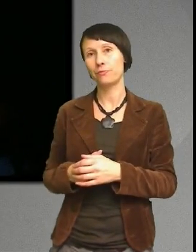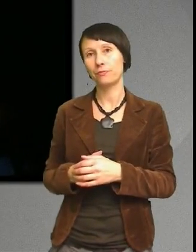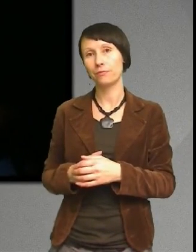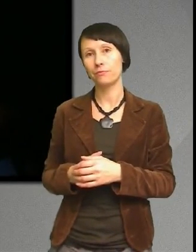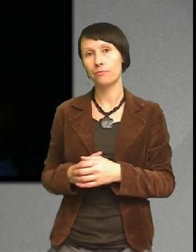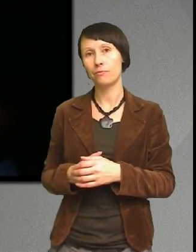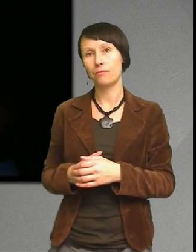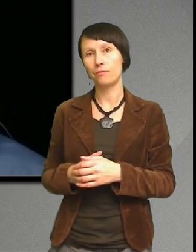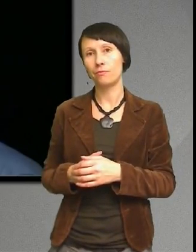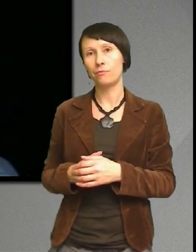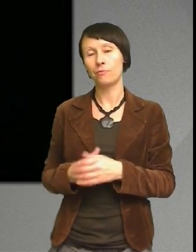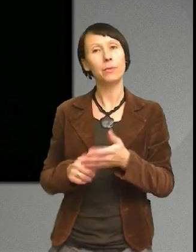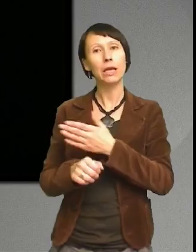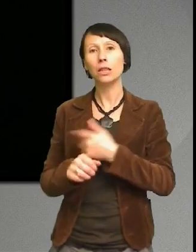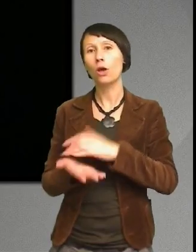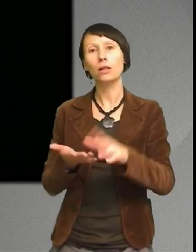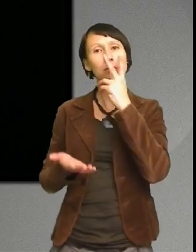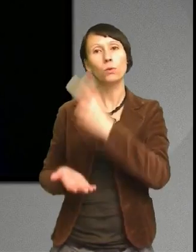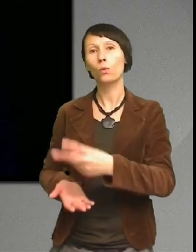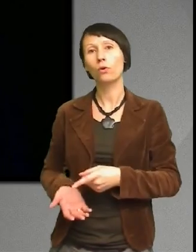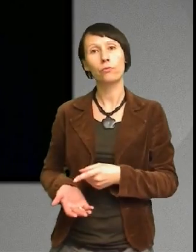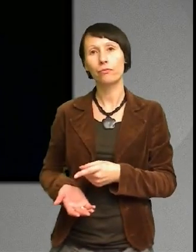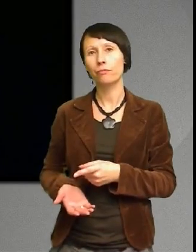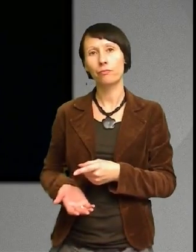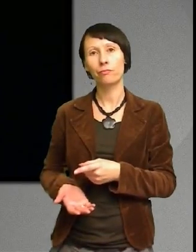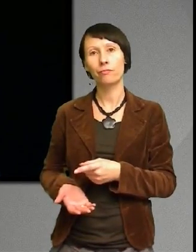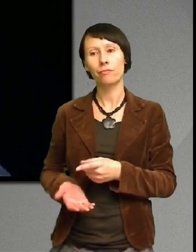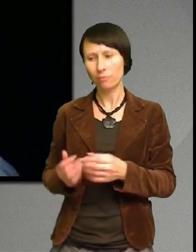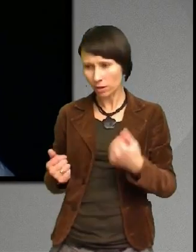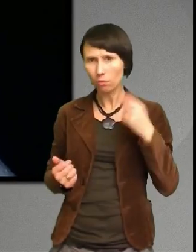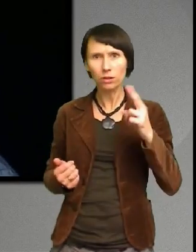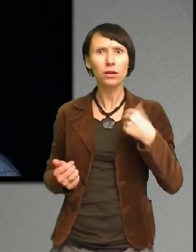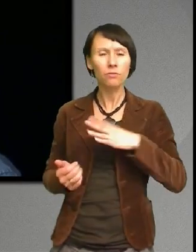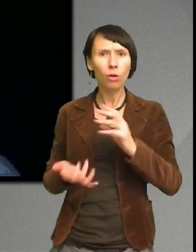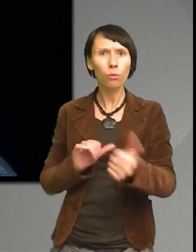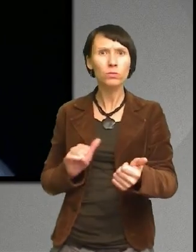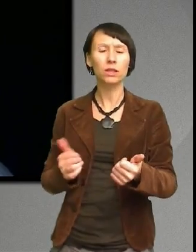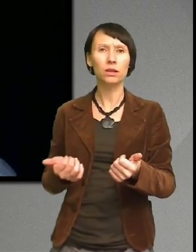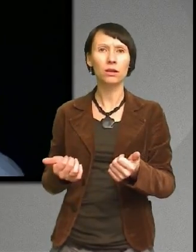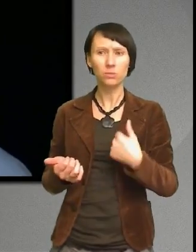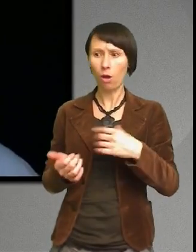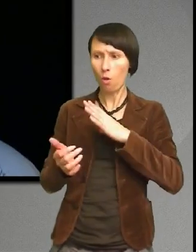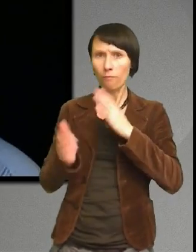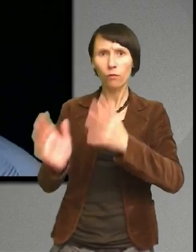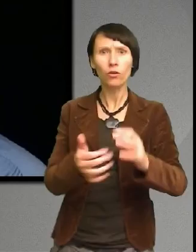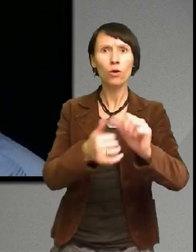Jag hade inte lagt märke till det innan, men jag hade ju själv kompisar. Jag har kompisar som kan inte åka in till stan